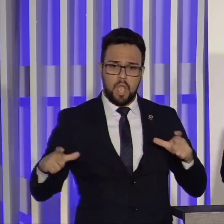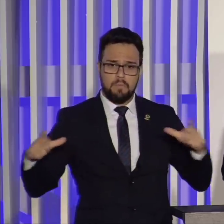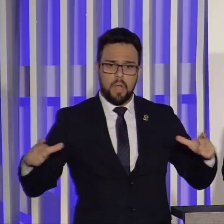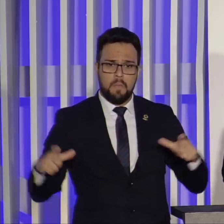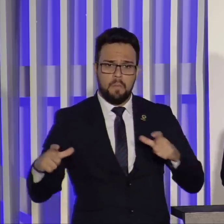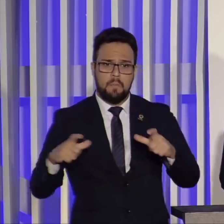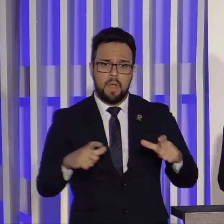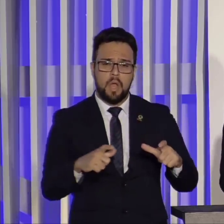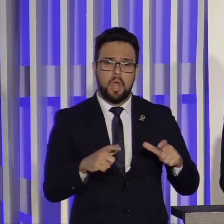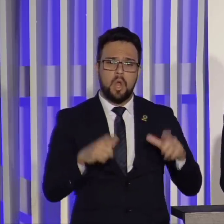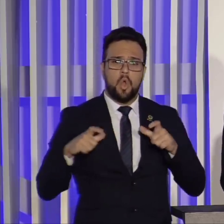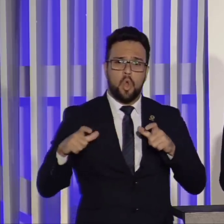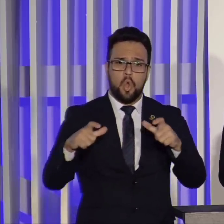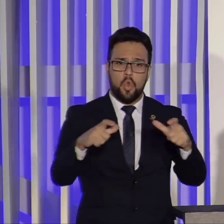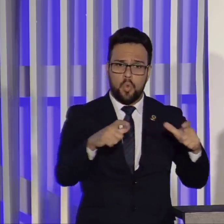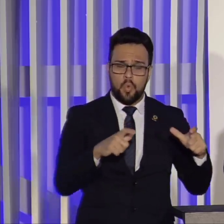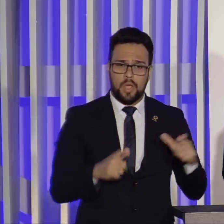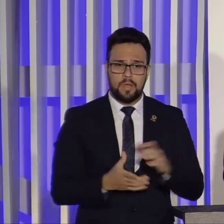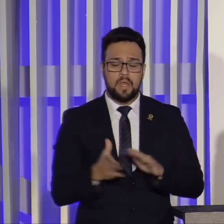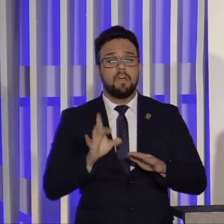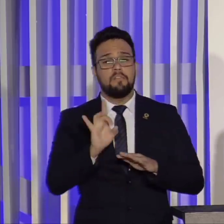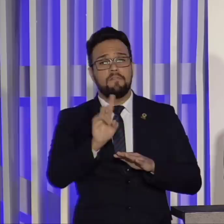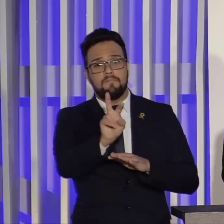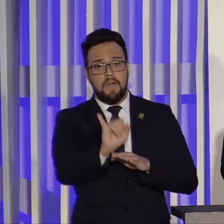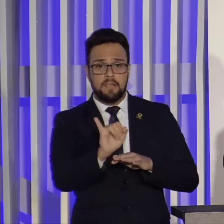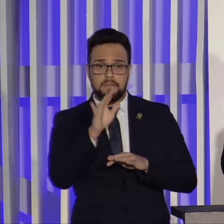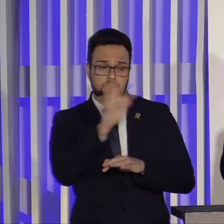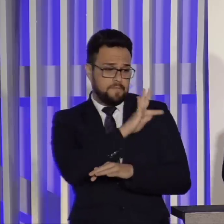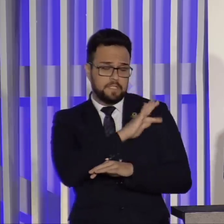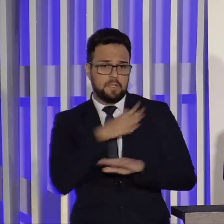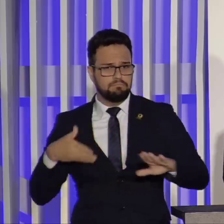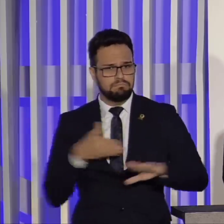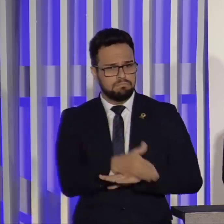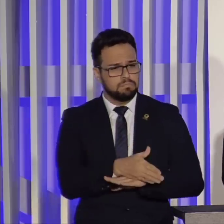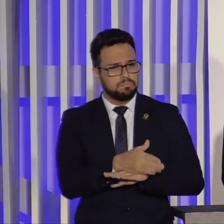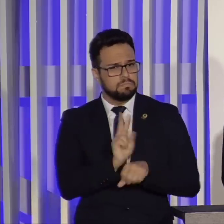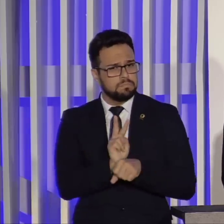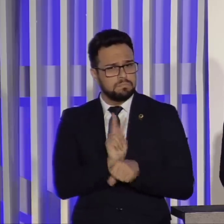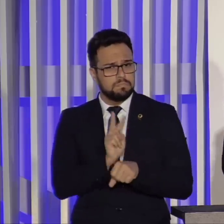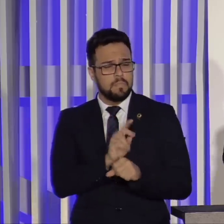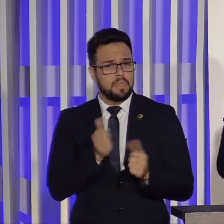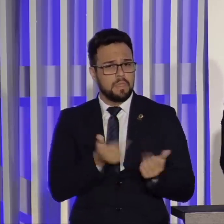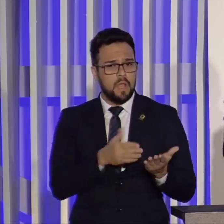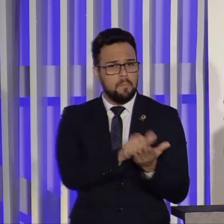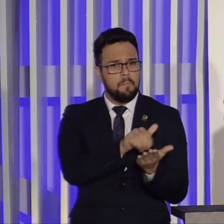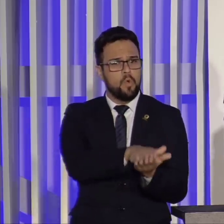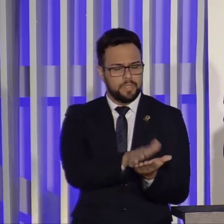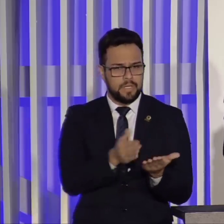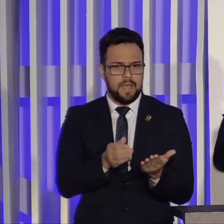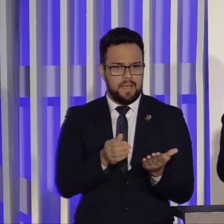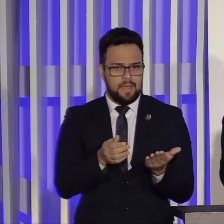um quarto de hectare cada um. Vai uma fiscalização lá e multa um milhão de reais para cada desses